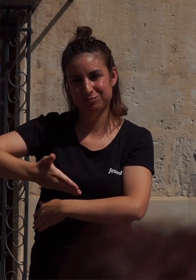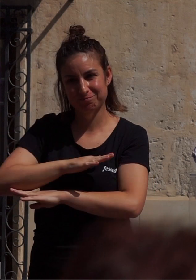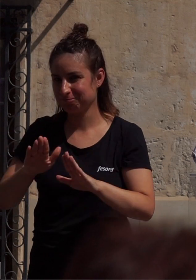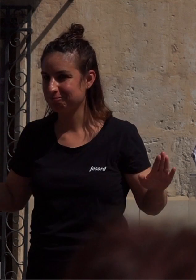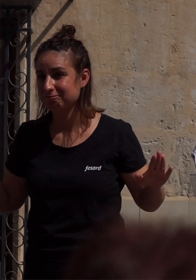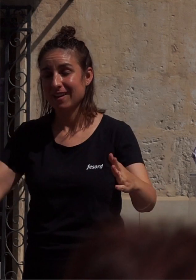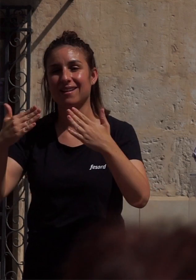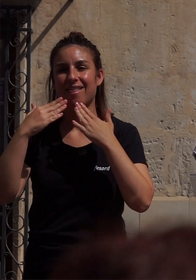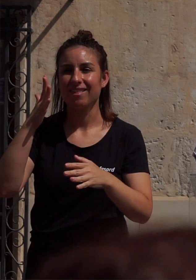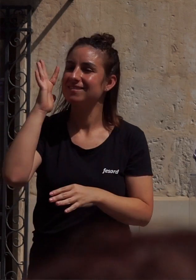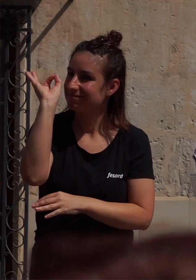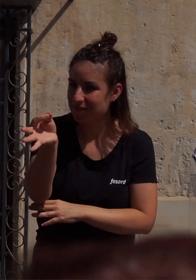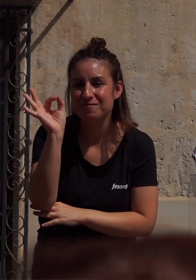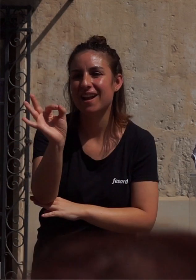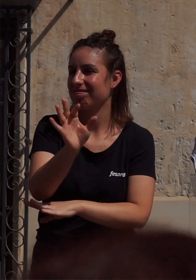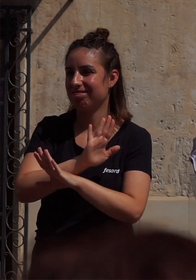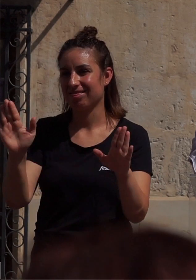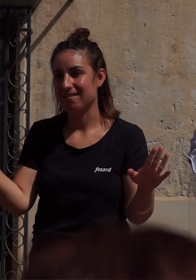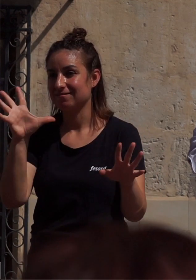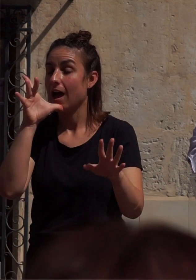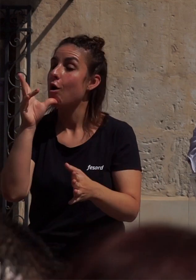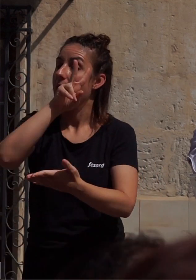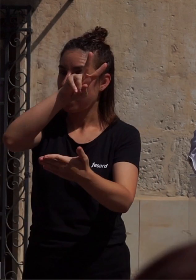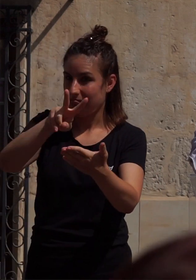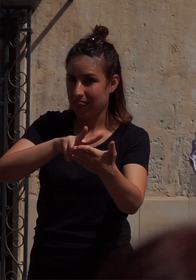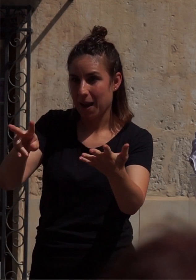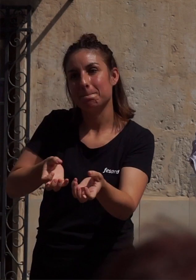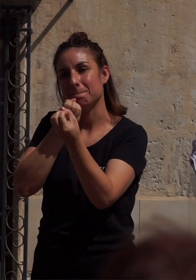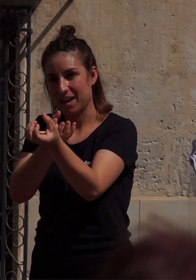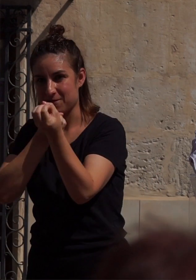Gracias de verdad y paso a la lectura del manifiesto.